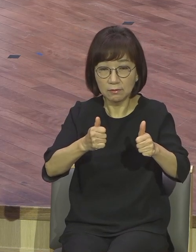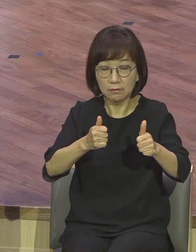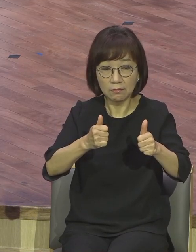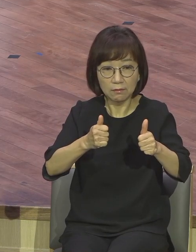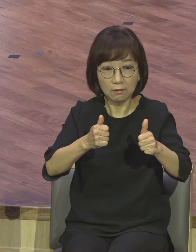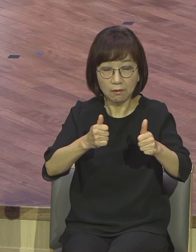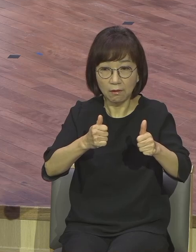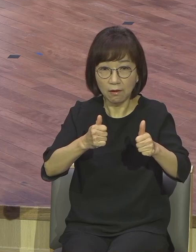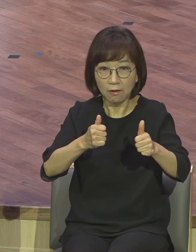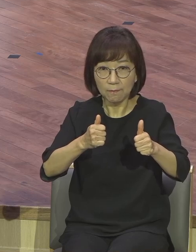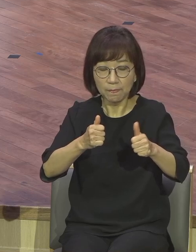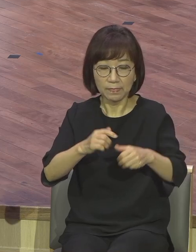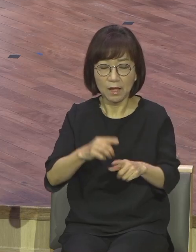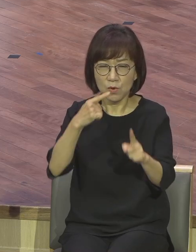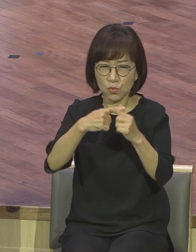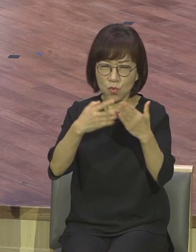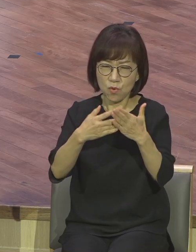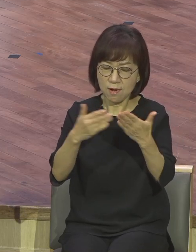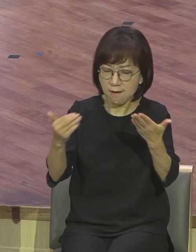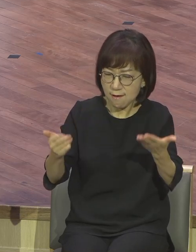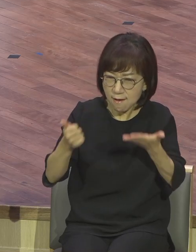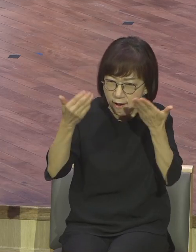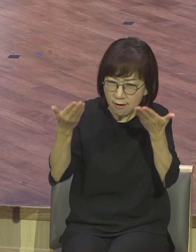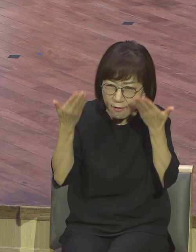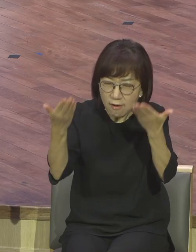교회를 최고로 섬기는 것 같이 모든 사람 칭찬받습니다.